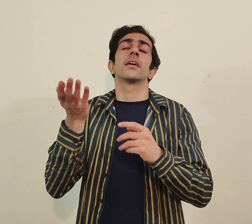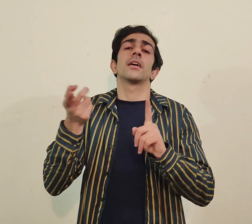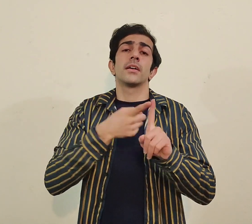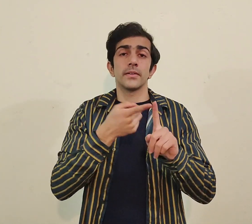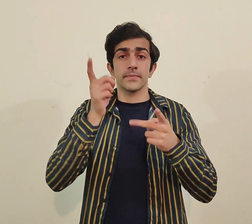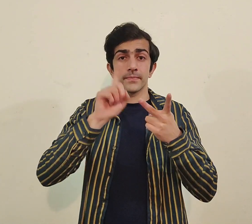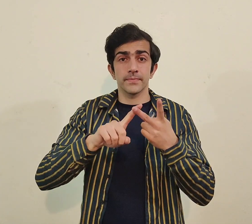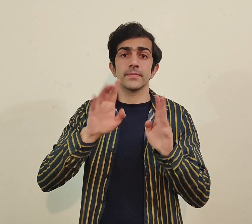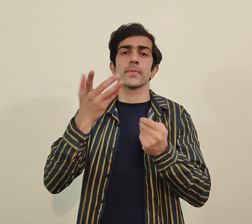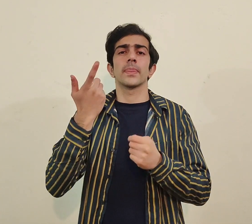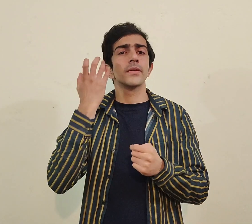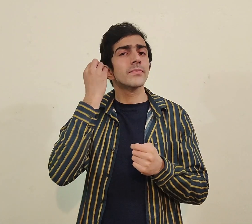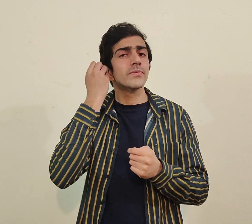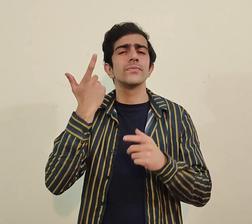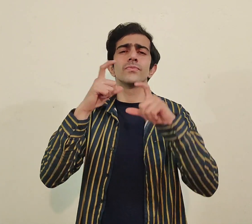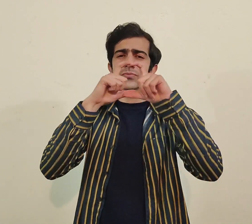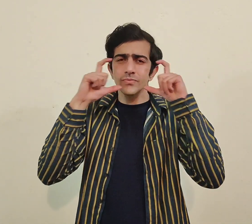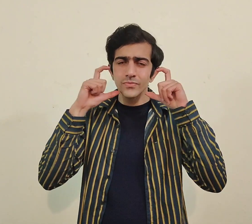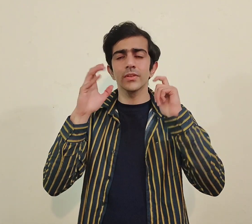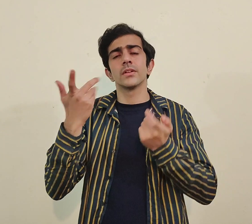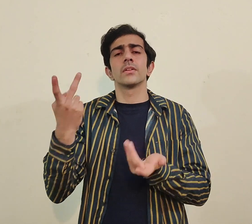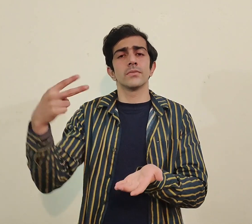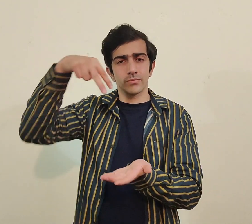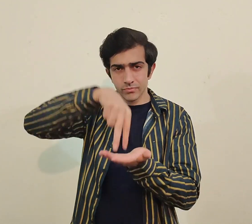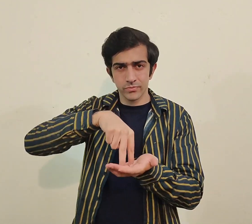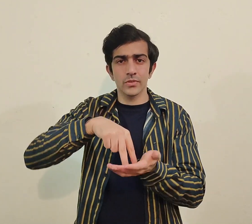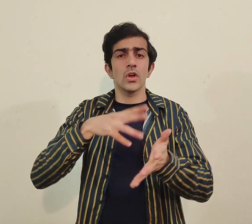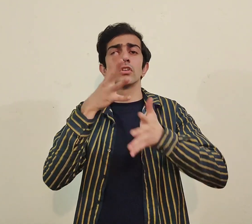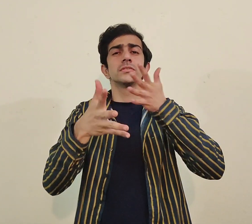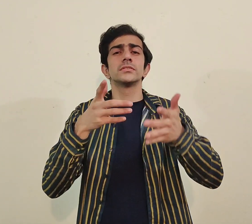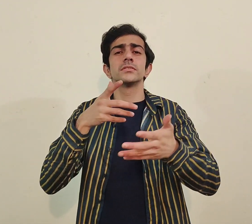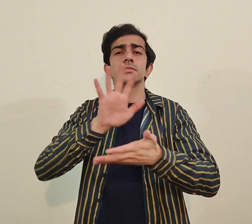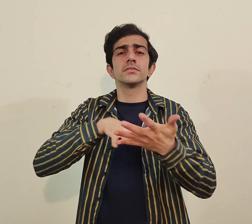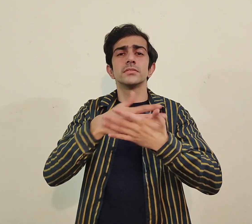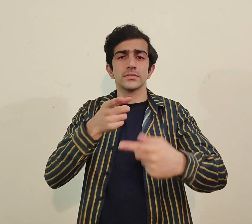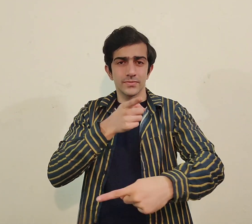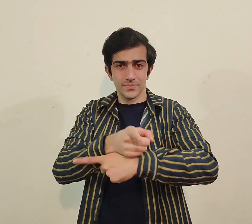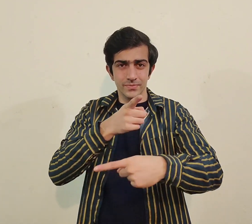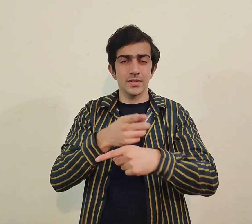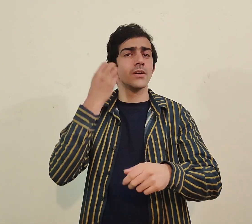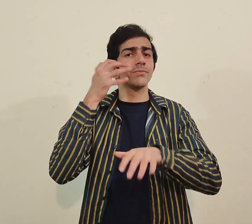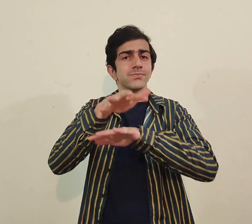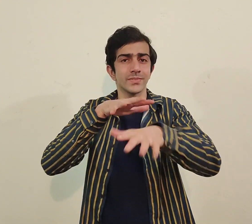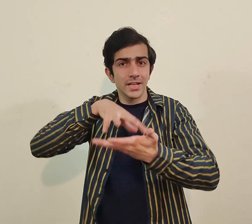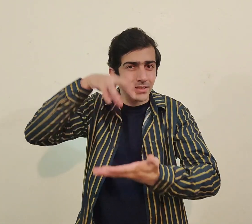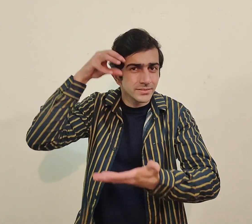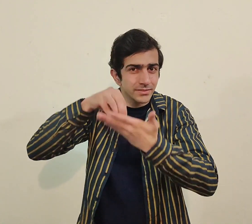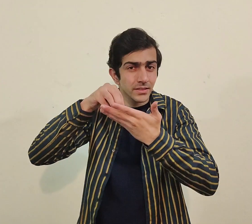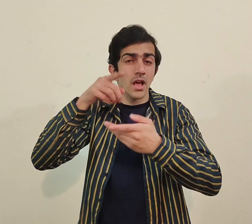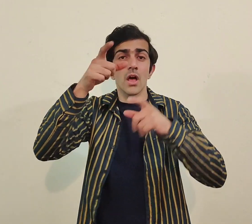طرح کے ڈیفرنٹ یشوز ہیں تو کوئی بھی hearing person ہے اگر وہ فرس ٹائم آگے یا sign language interpretation کر رہے یا سکھا